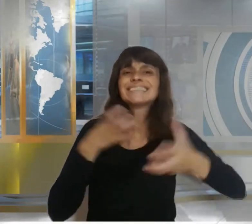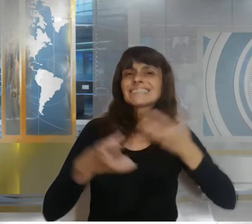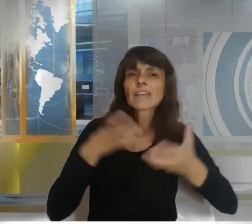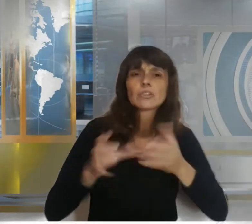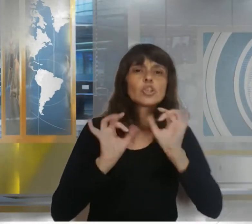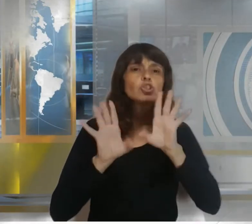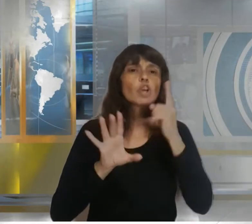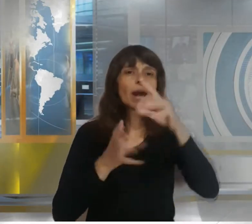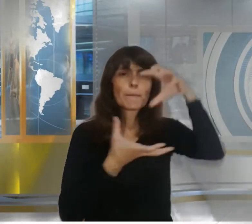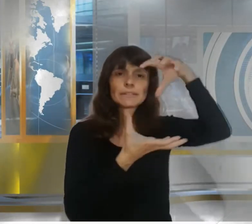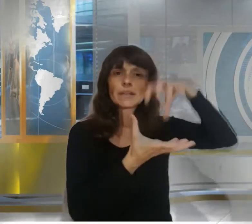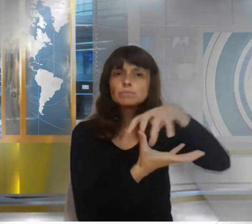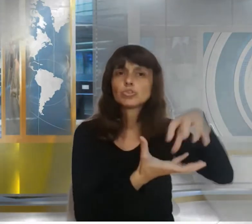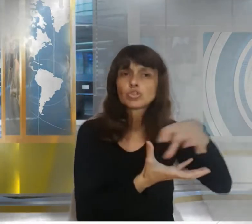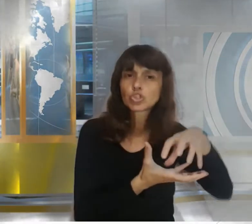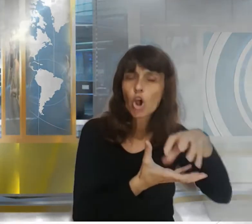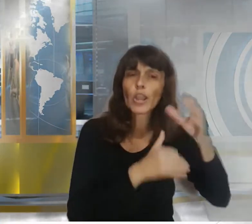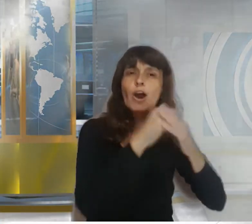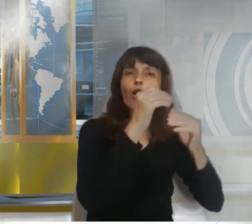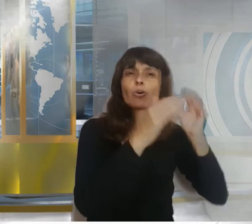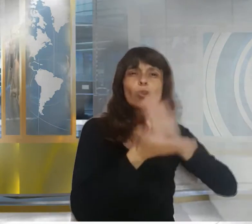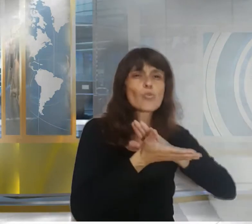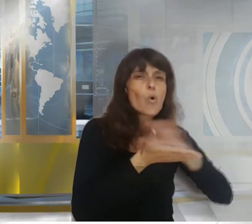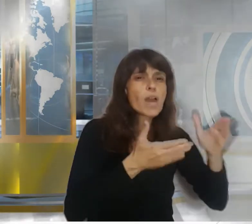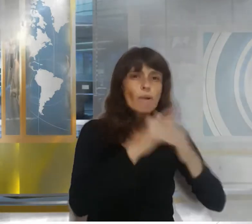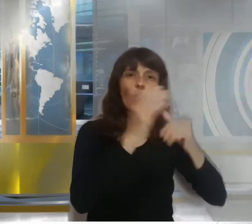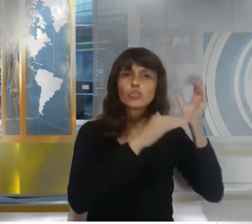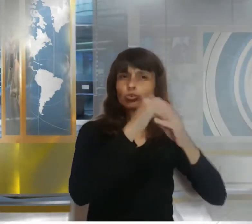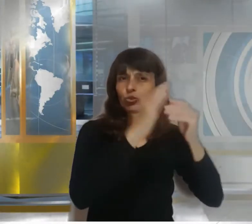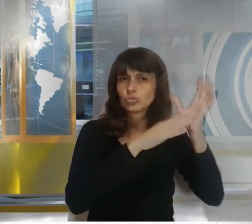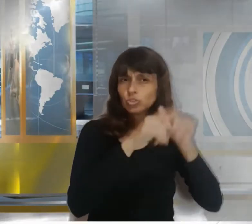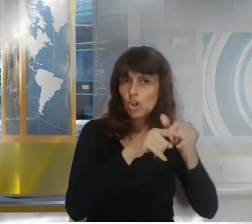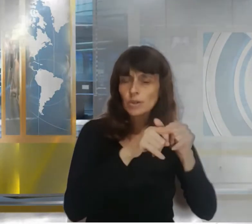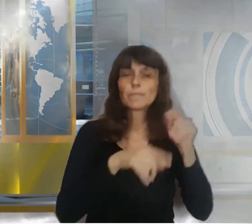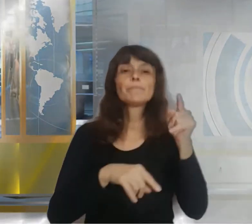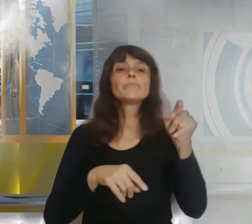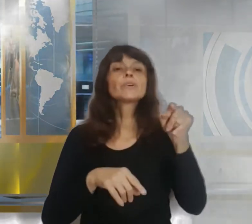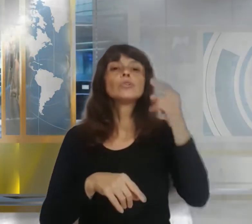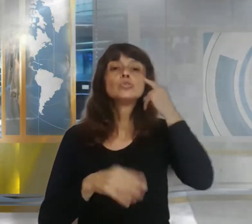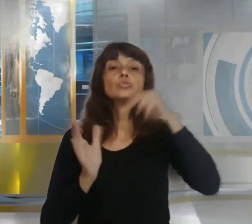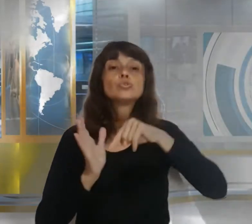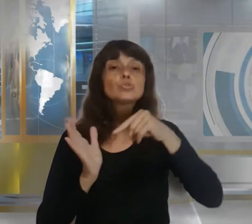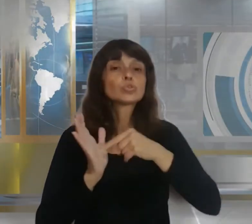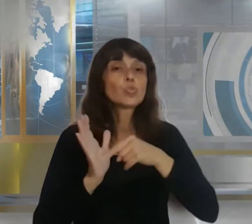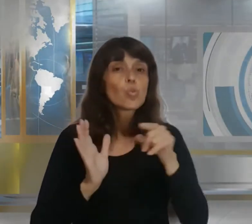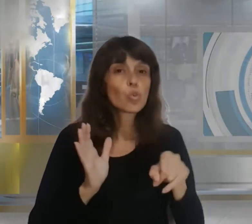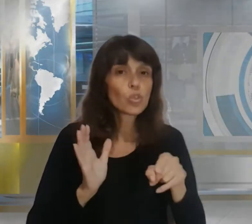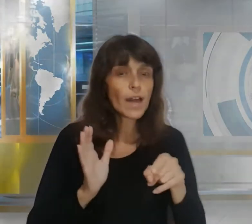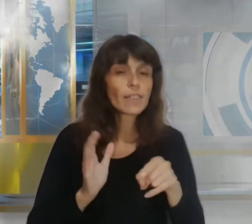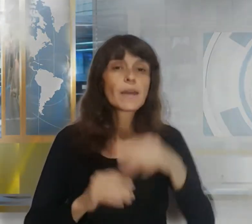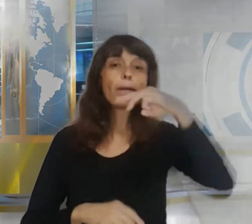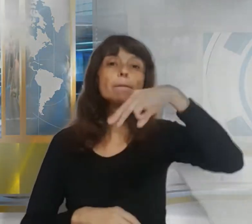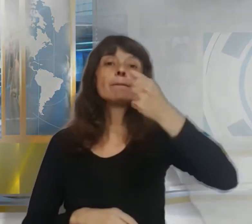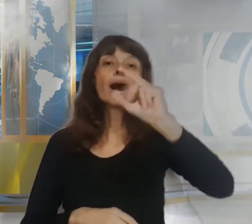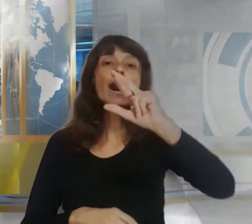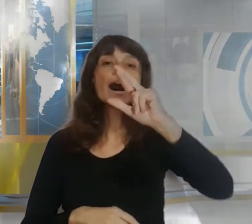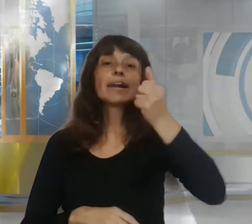ubicada en la ciudad de Punes en el estado de Marajastara al oeste de la India